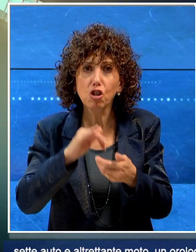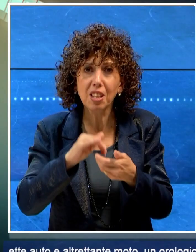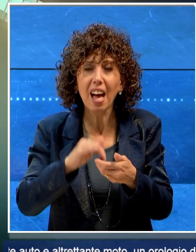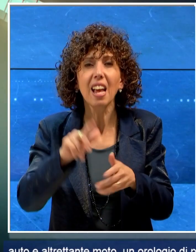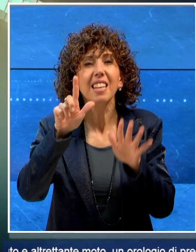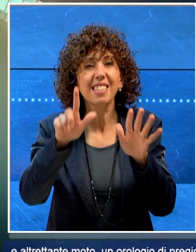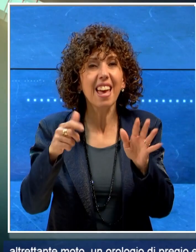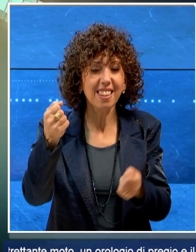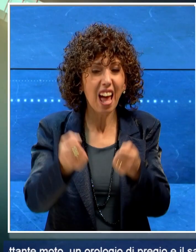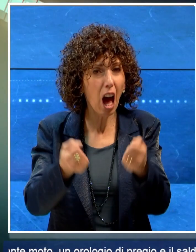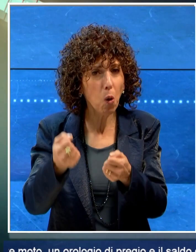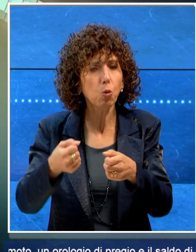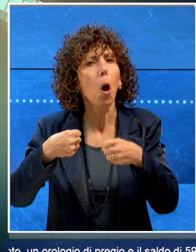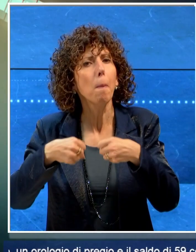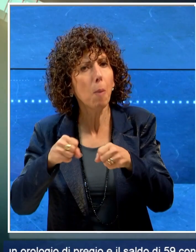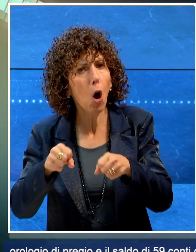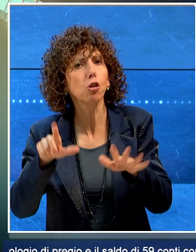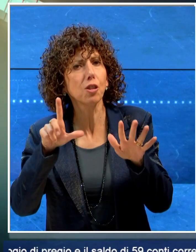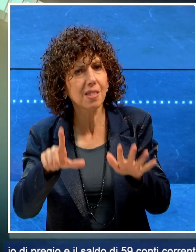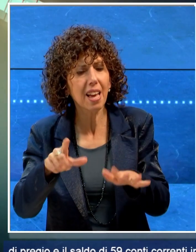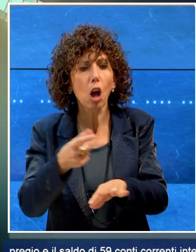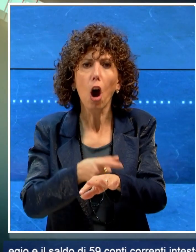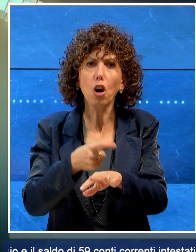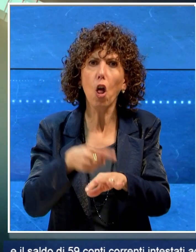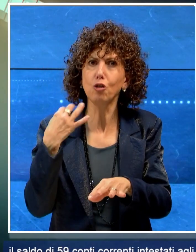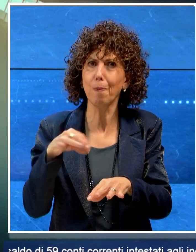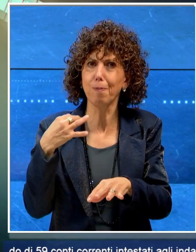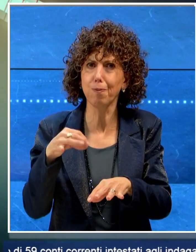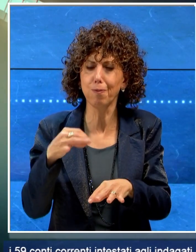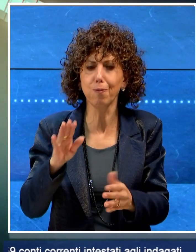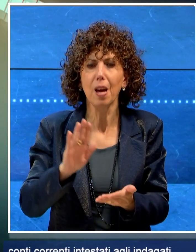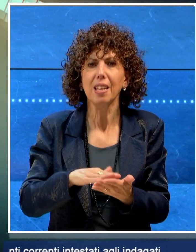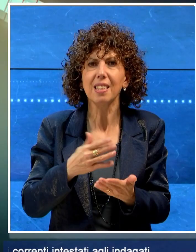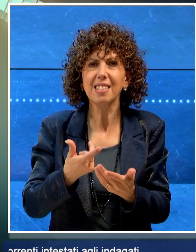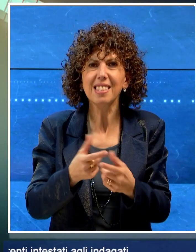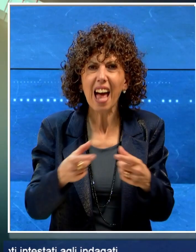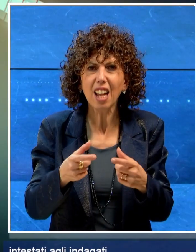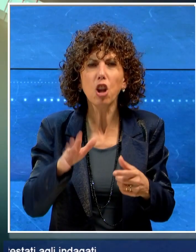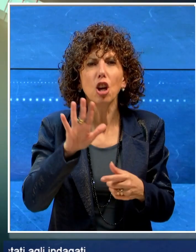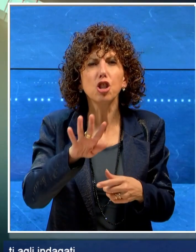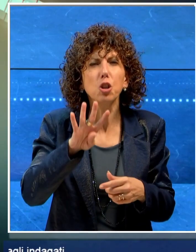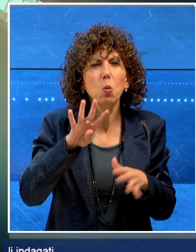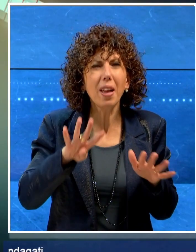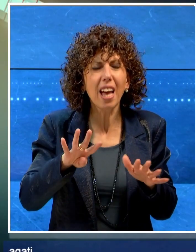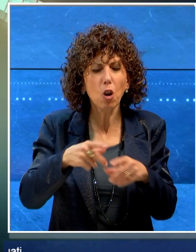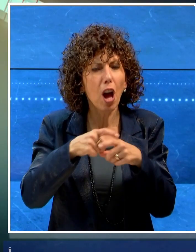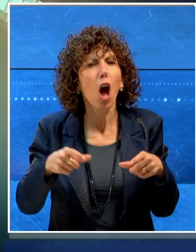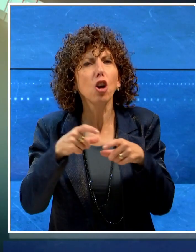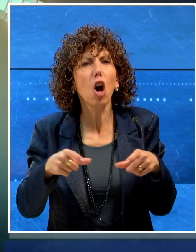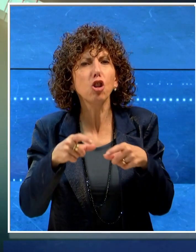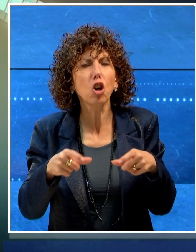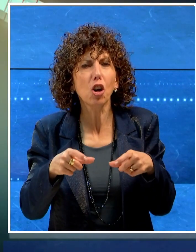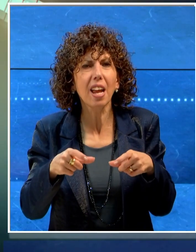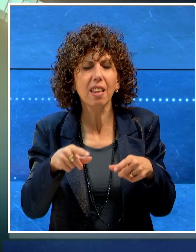7 auto e altre tante moto, un orologio di pregio e il saldo di 59 conti correnti inesistenti